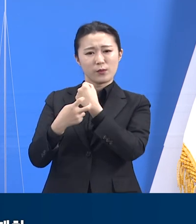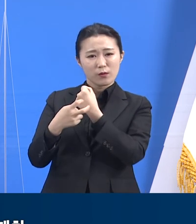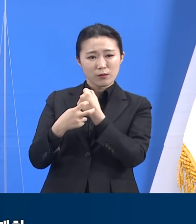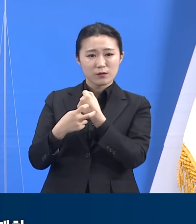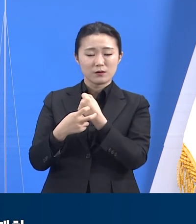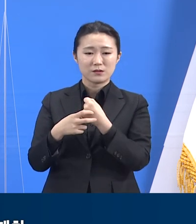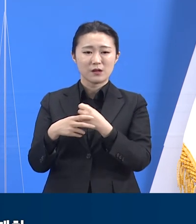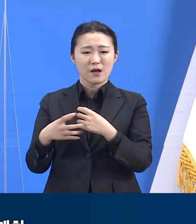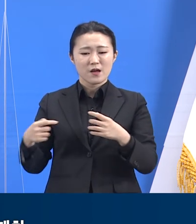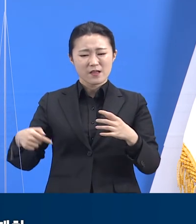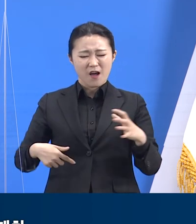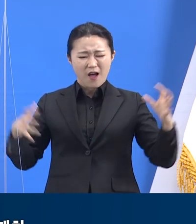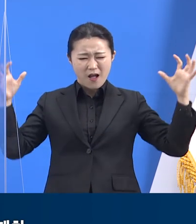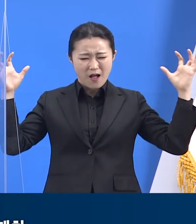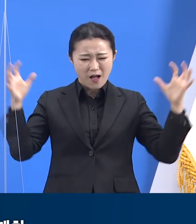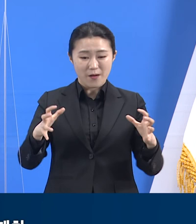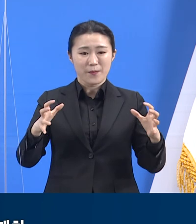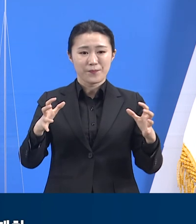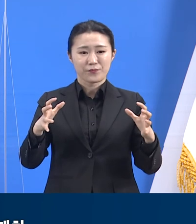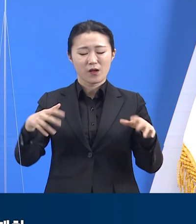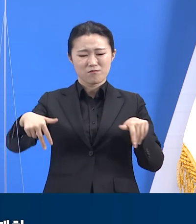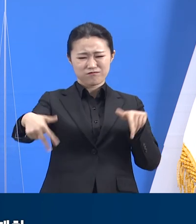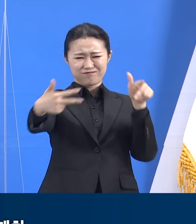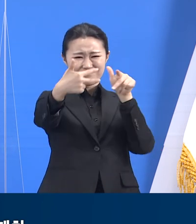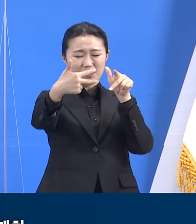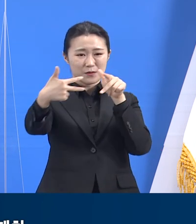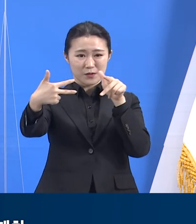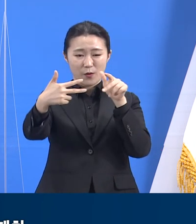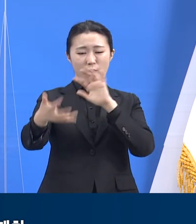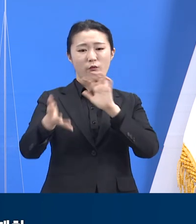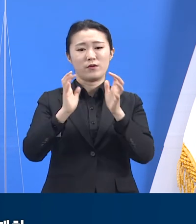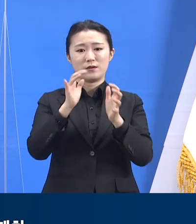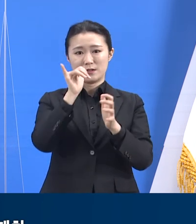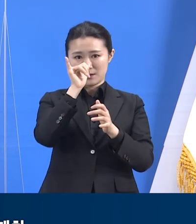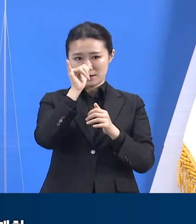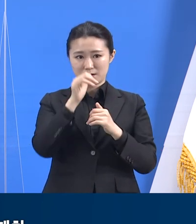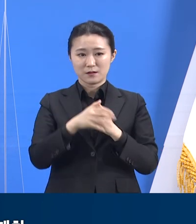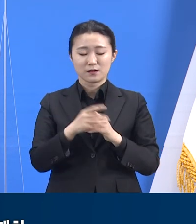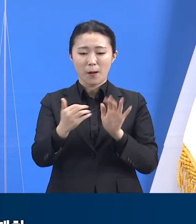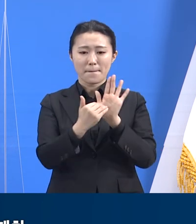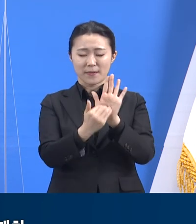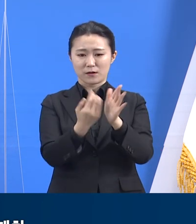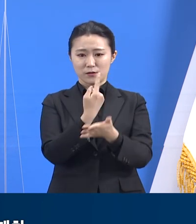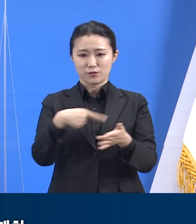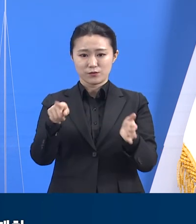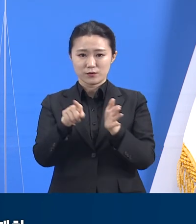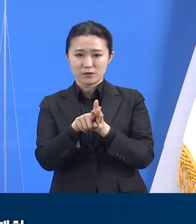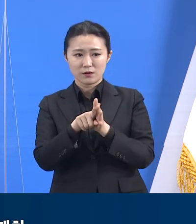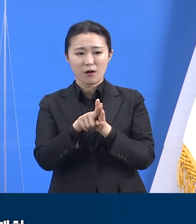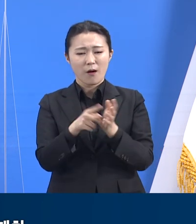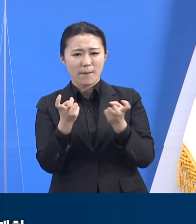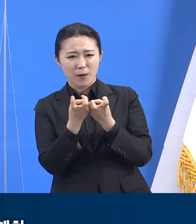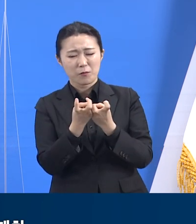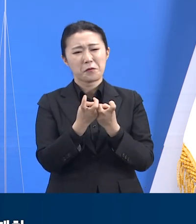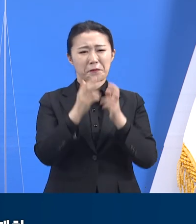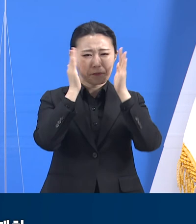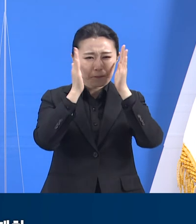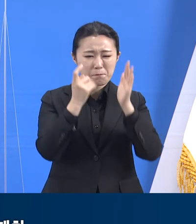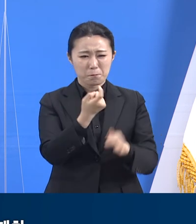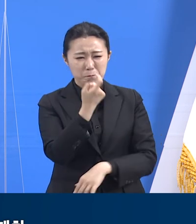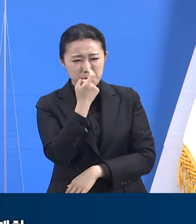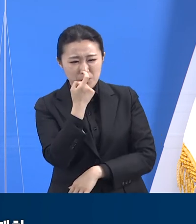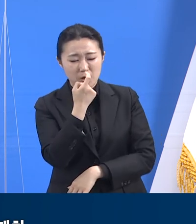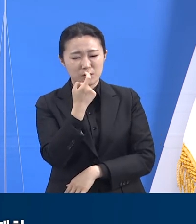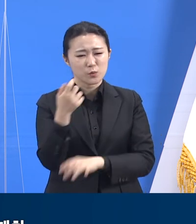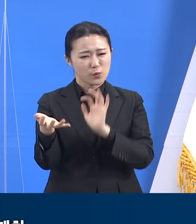정보를 공유하며 대응 전략을 수립하고 실행하는 데 필요한 지식을 같이 공부합니다. 어느